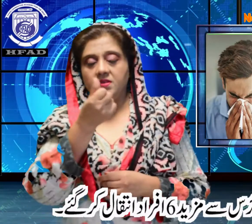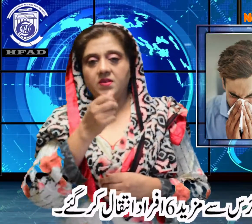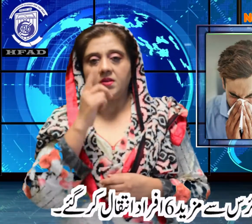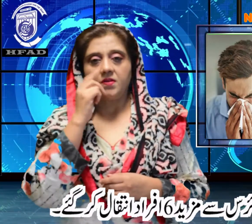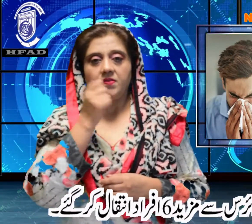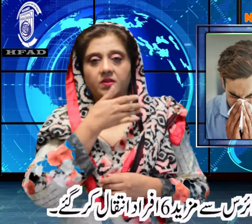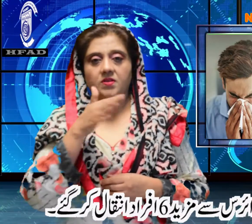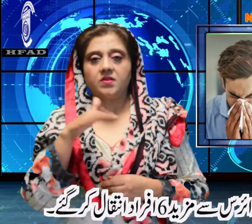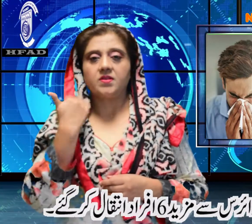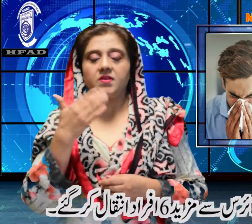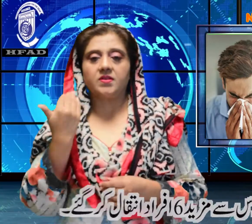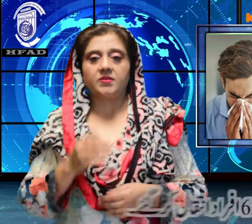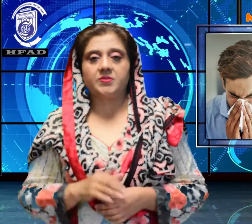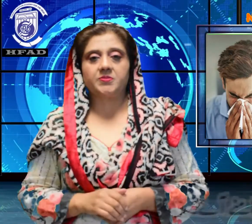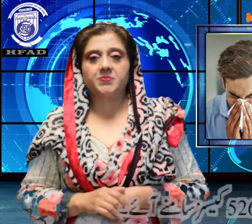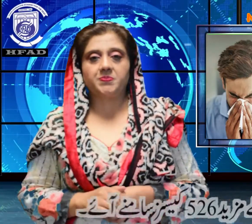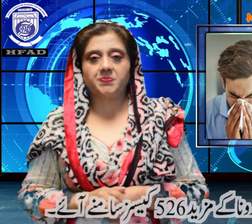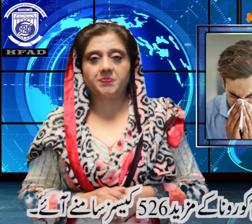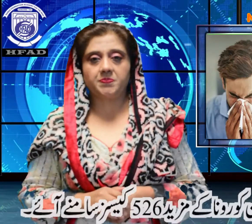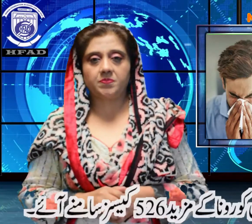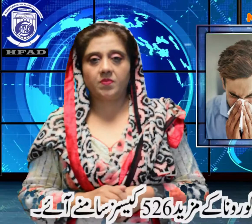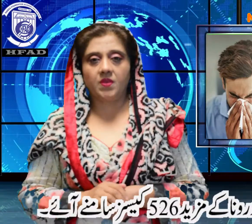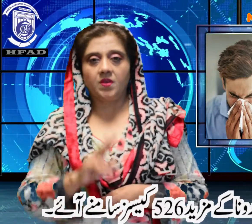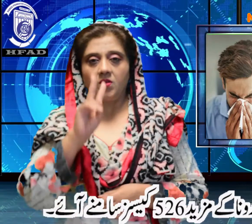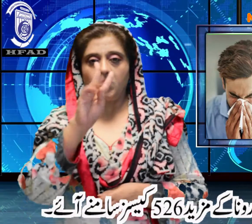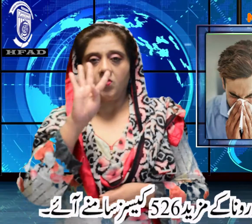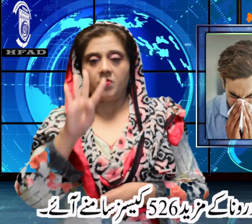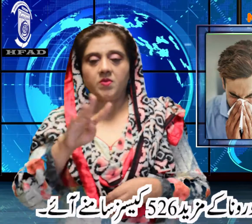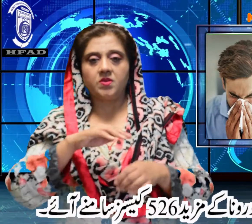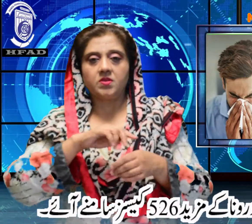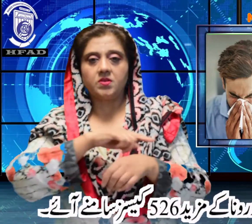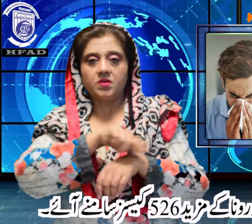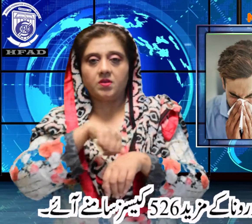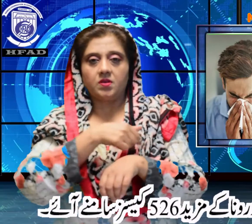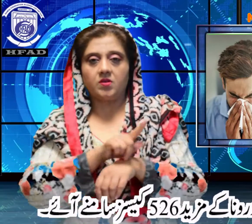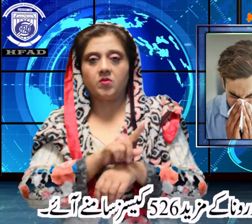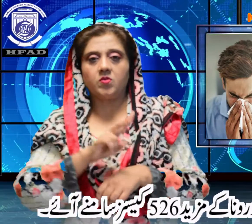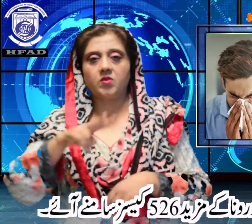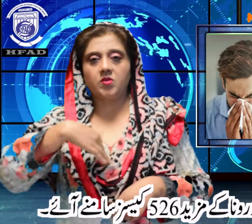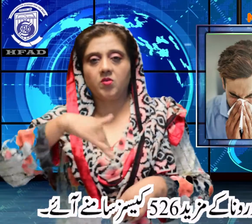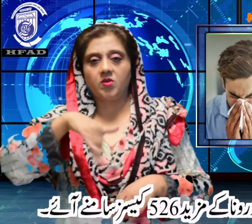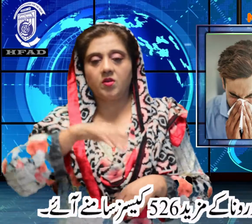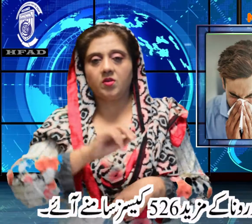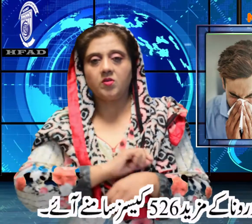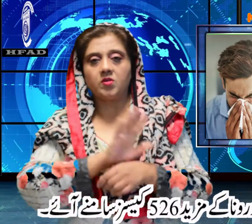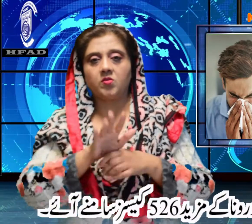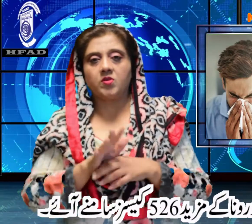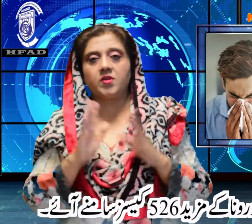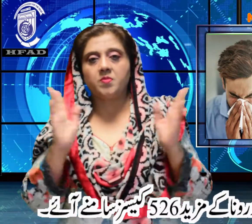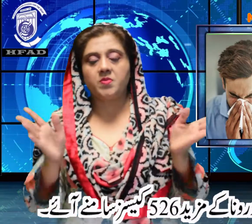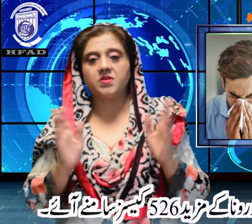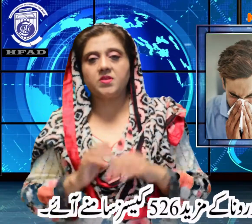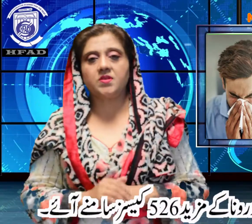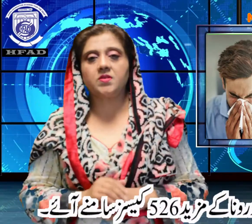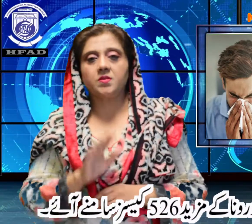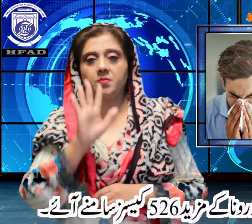انتقال کر گئے 24 گھنٹوں کے داران کرونا کے مزید 526